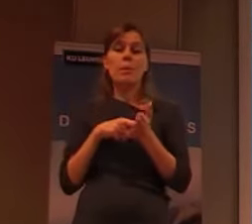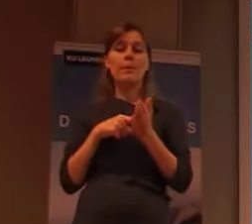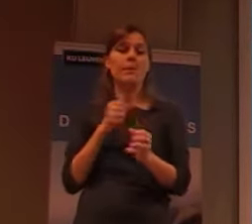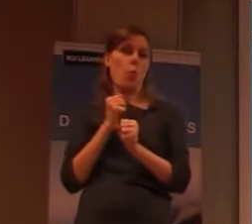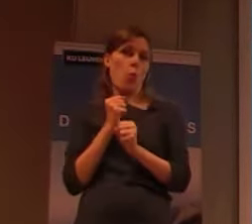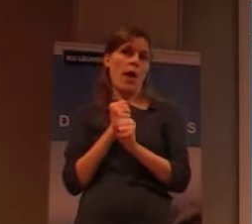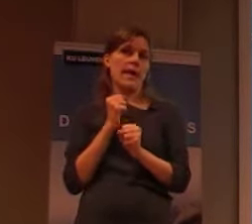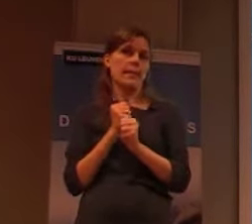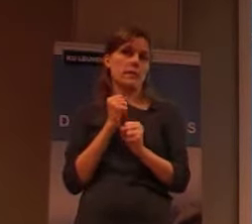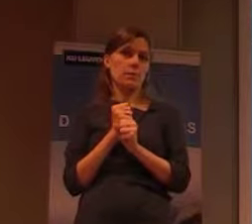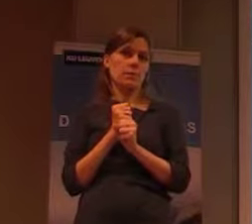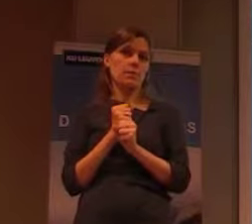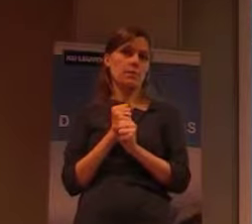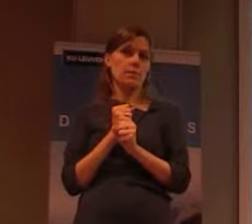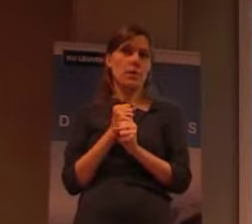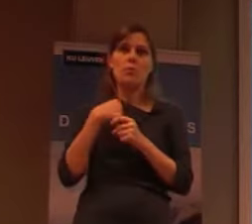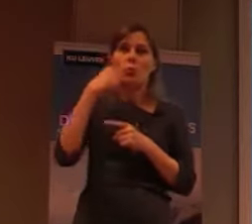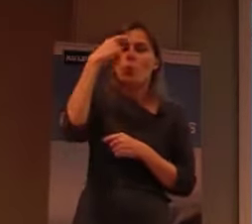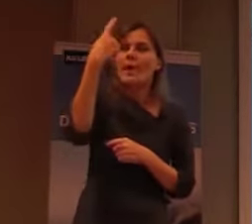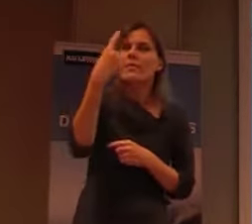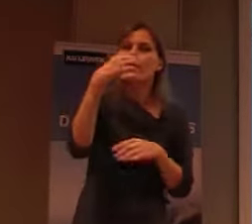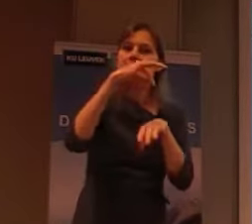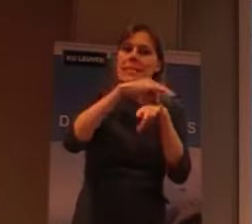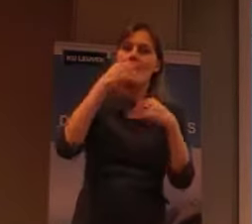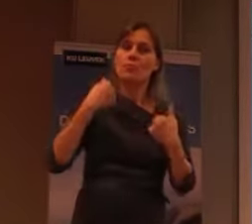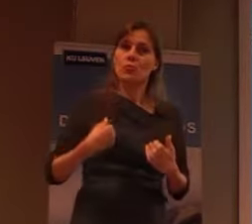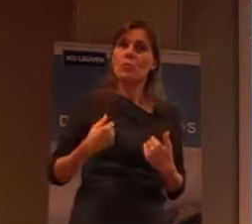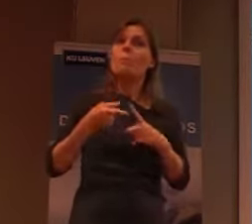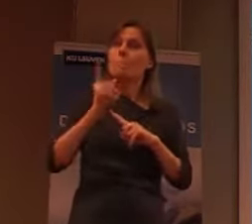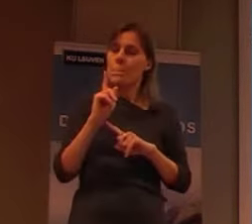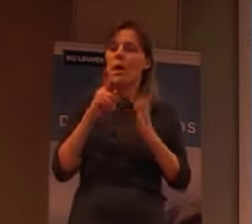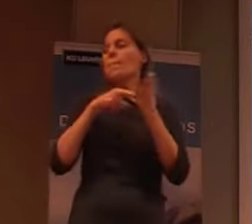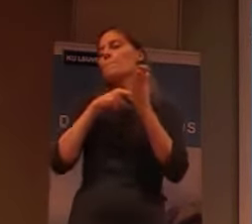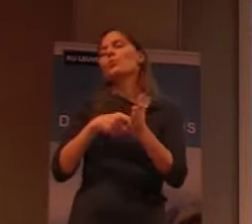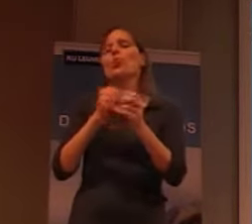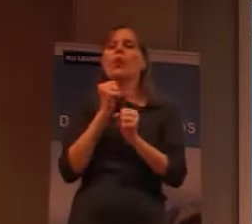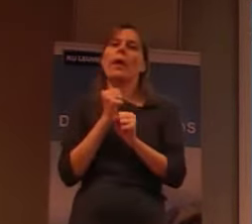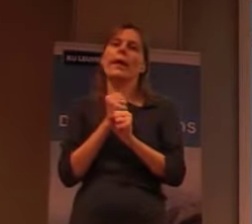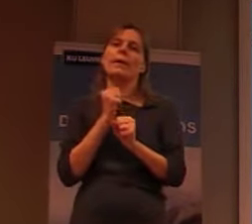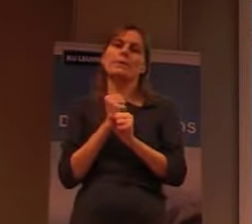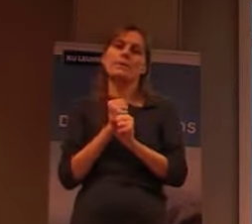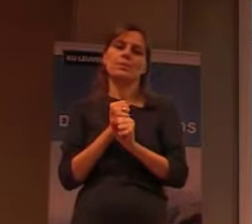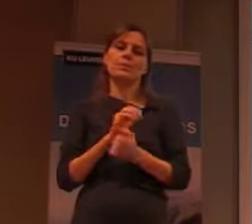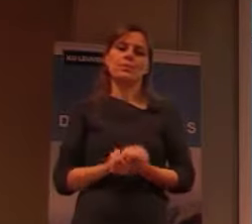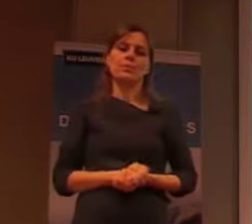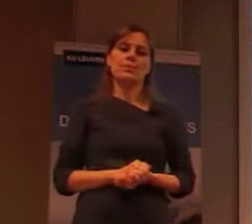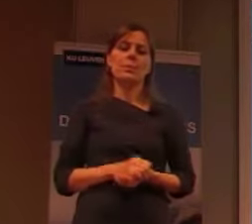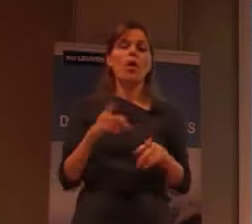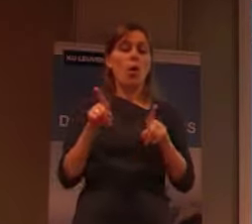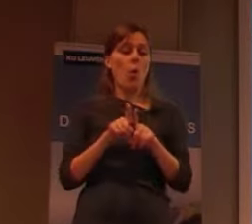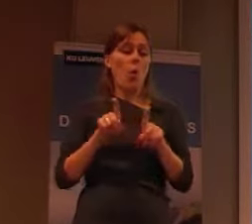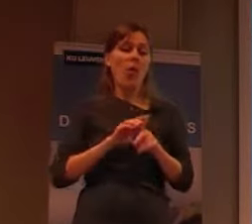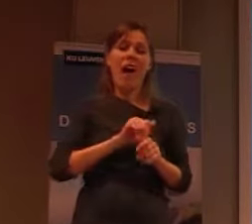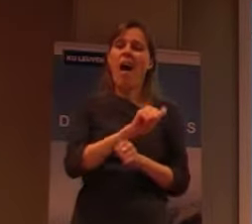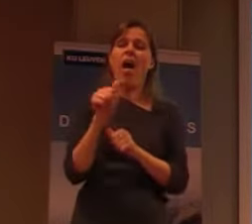dus je moet rekenen, dat zijn eigenlijk zieke mensen. Maar er werd een verplichting opgelegd om te werken. En ook allemaal